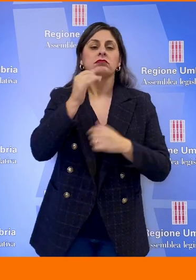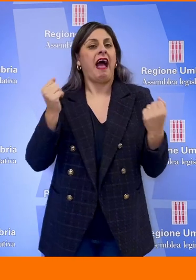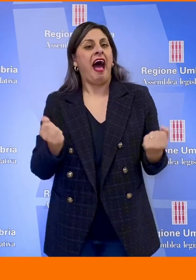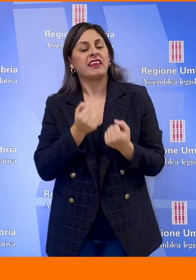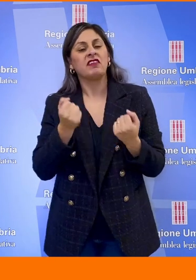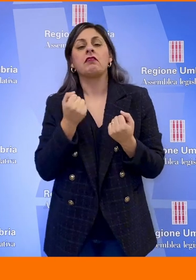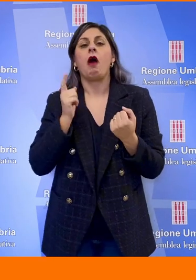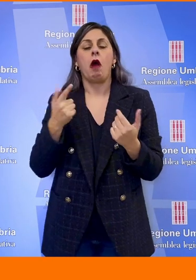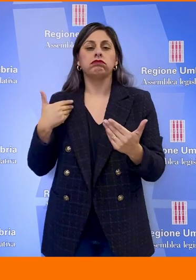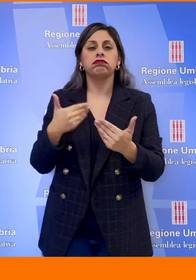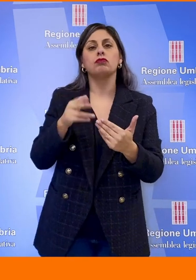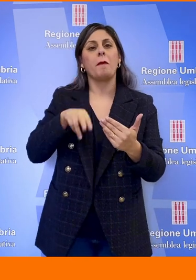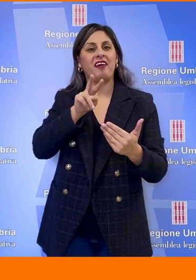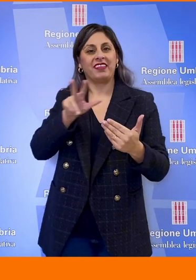nel 2023. servizio.